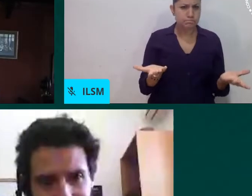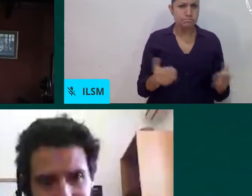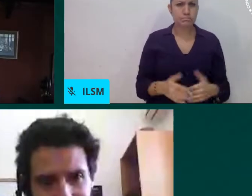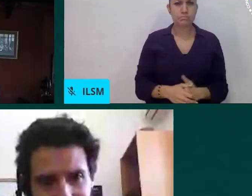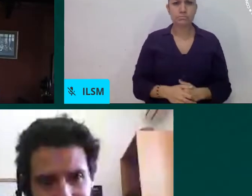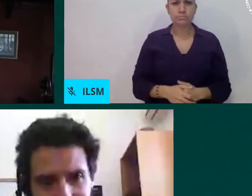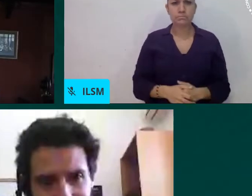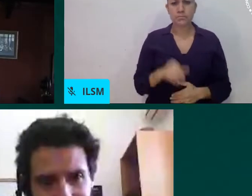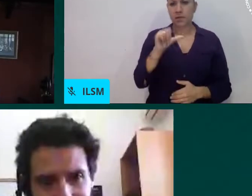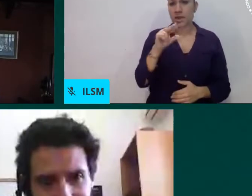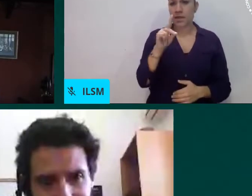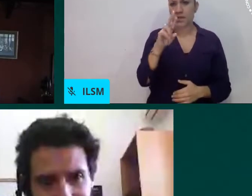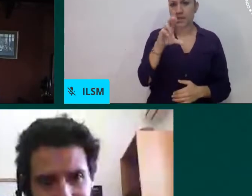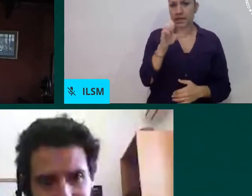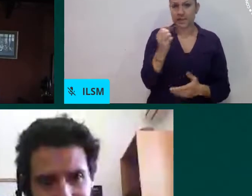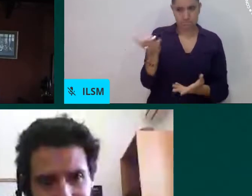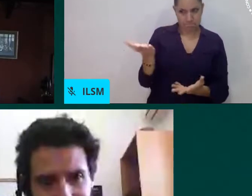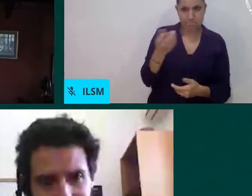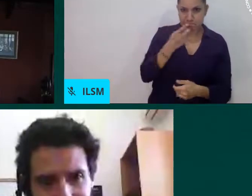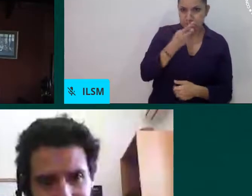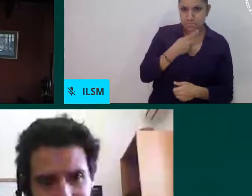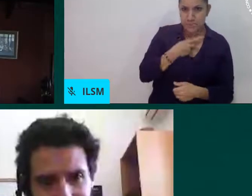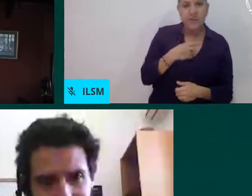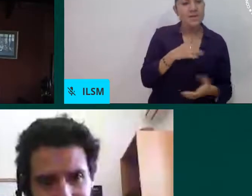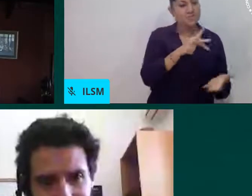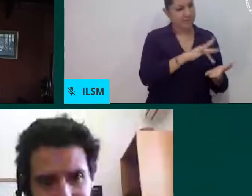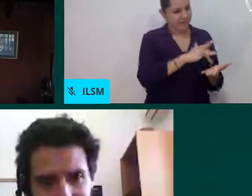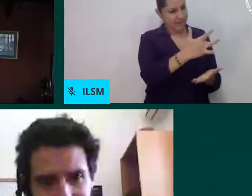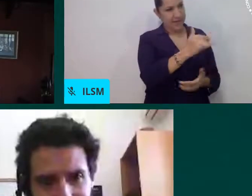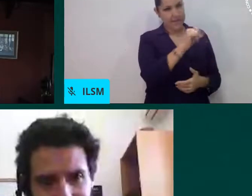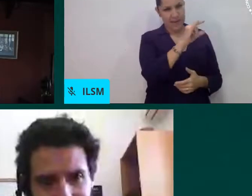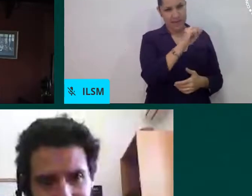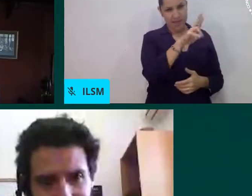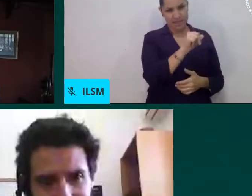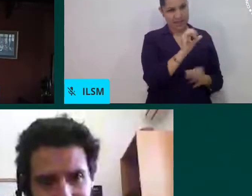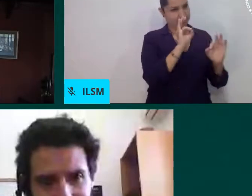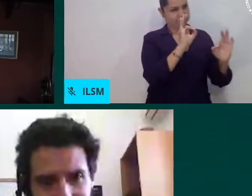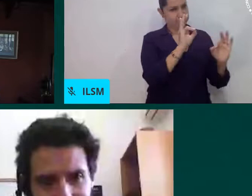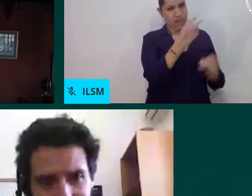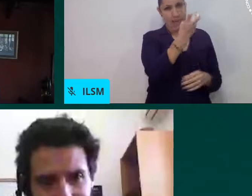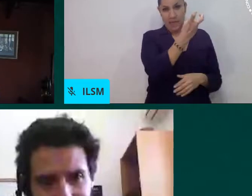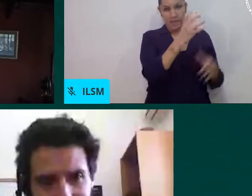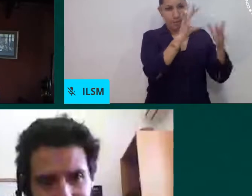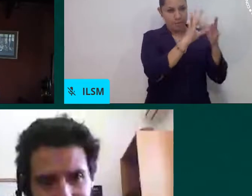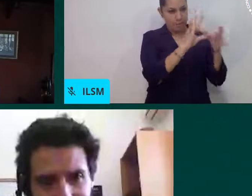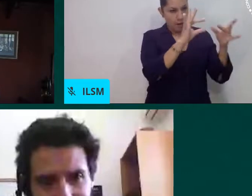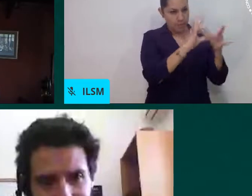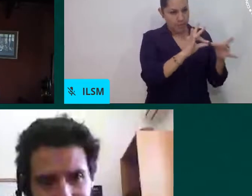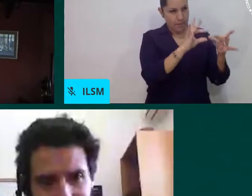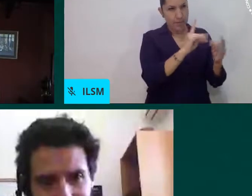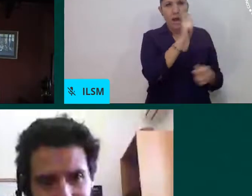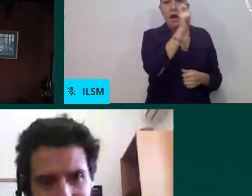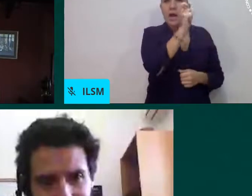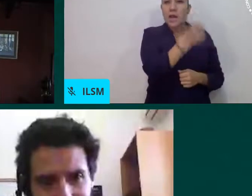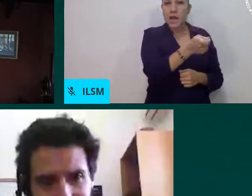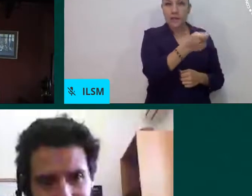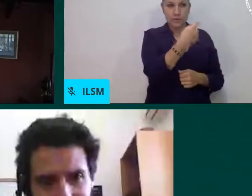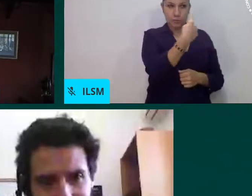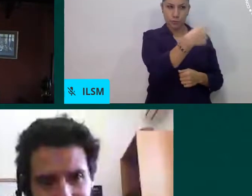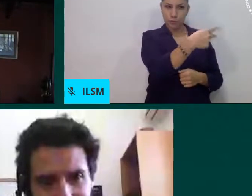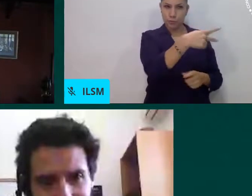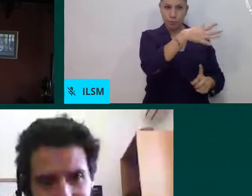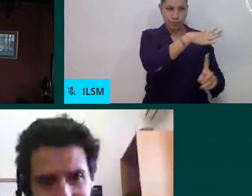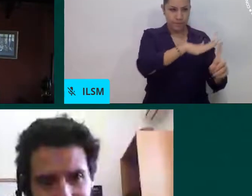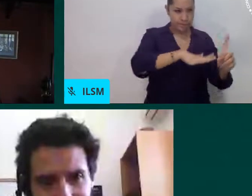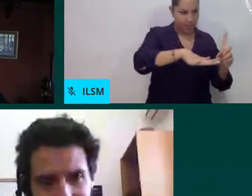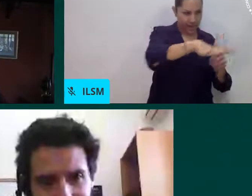Alejandra. Buenísimo que hayas compartido ese primer diagnóstico de situación sobre ese impacto diferenciado que han